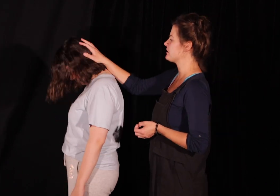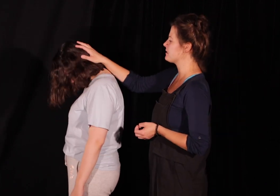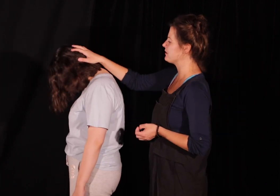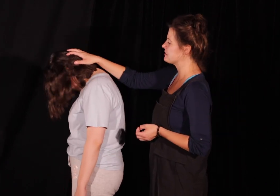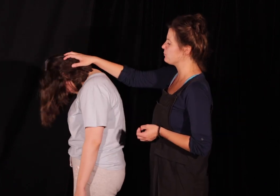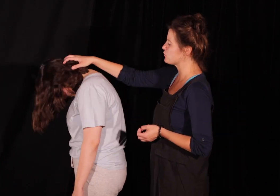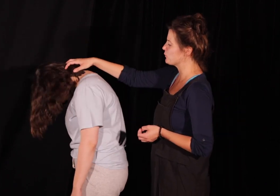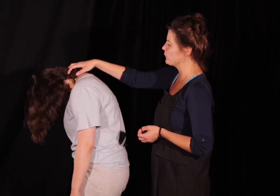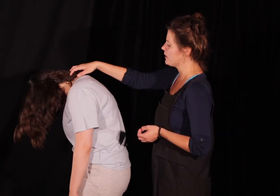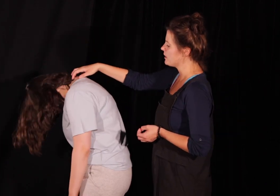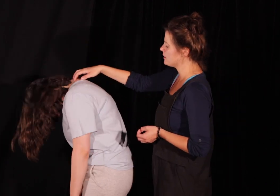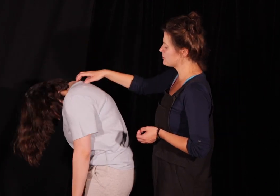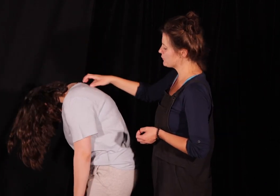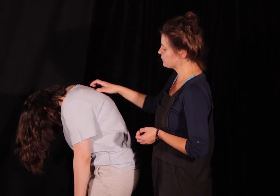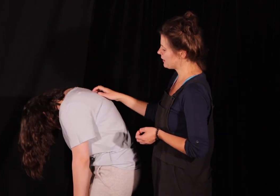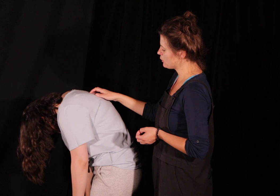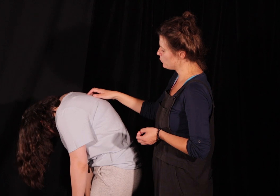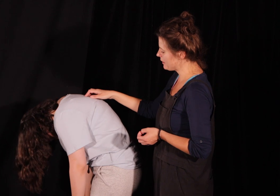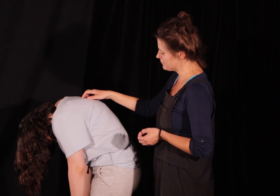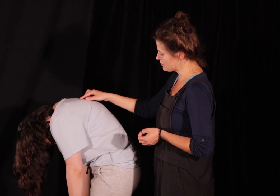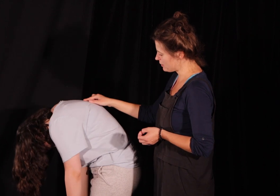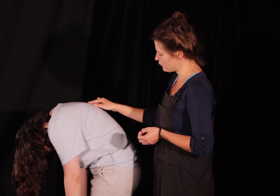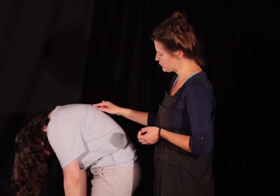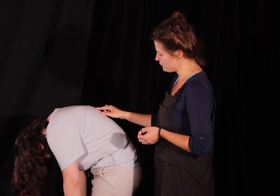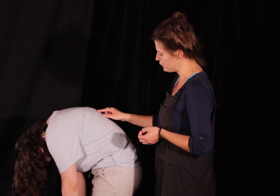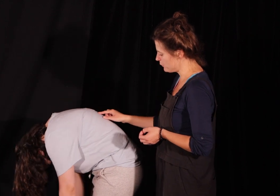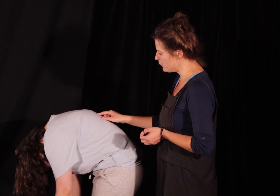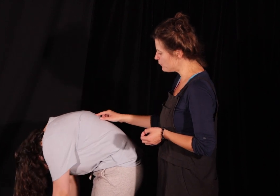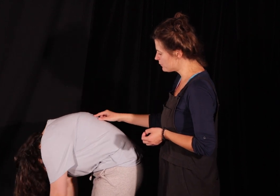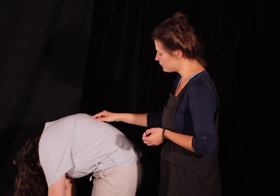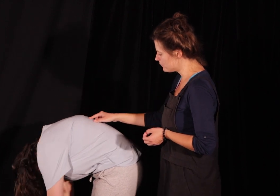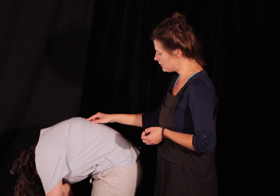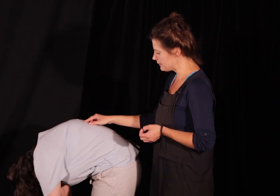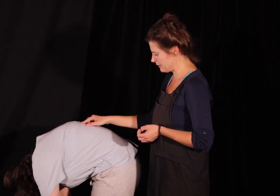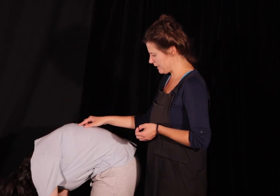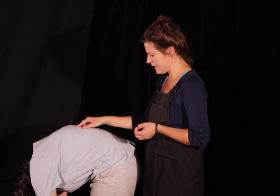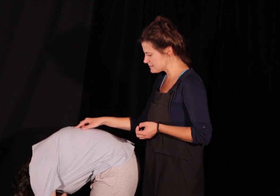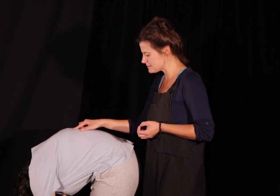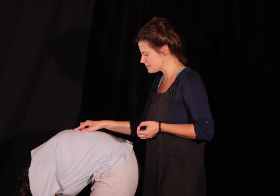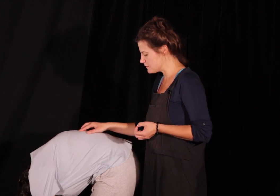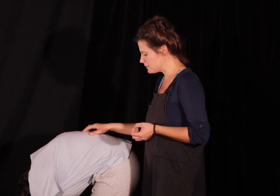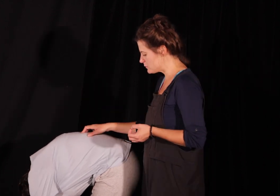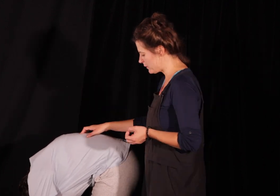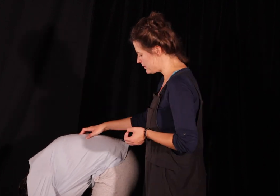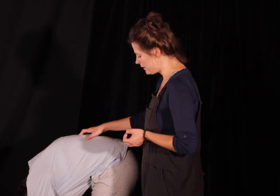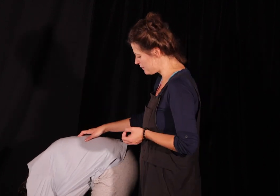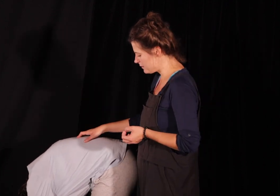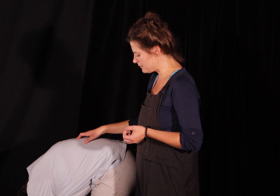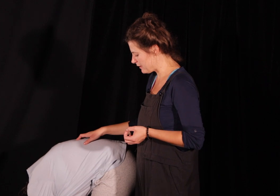tak samo jak na samym początku naszego spotkania rolujemy nasz kręgosłup w dół tak jest słuchajcie tak